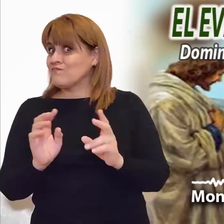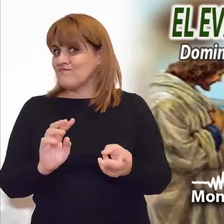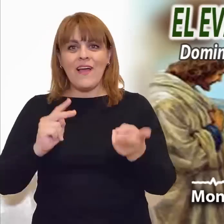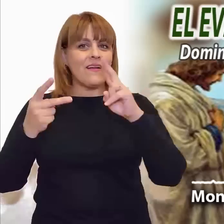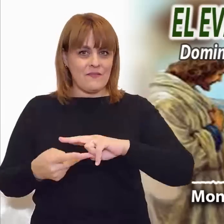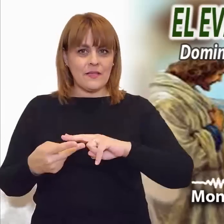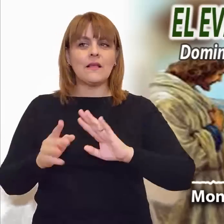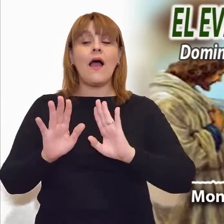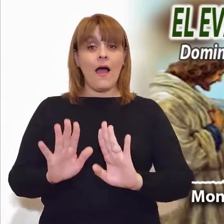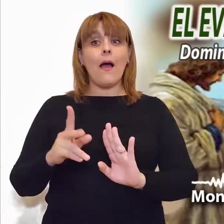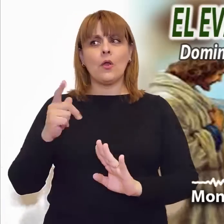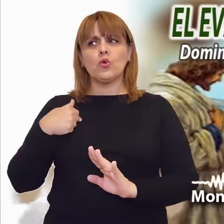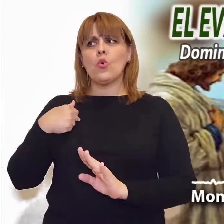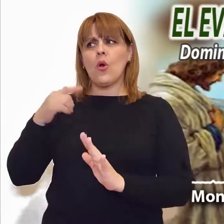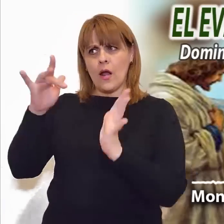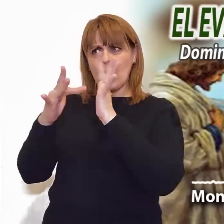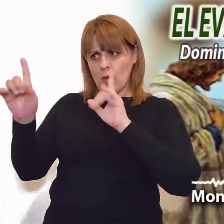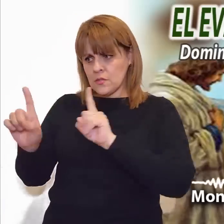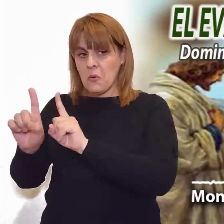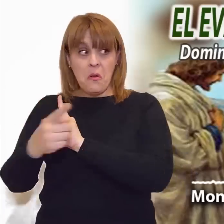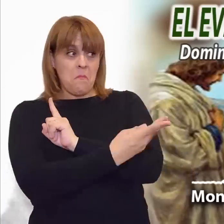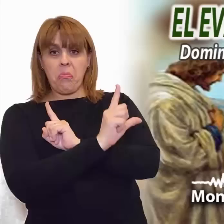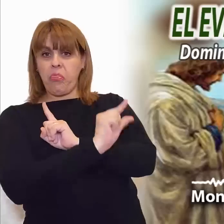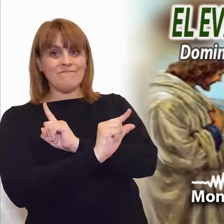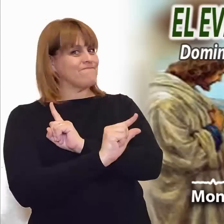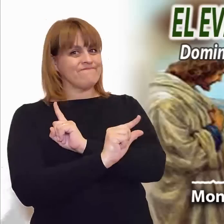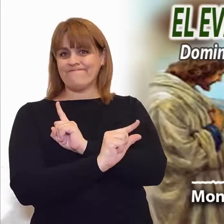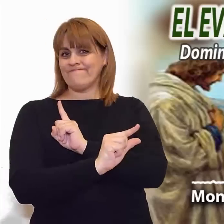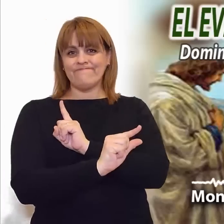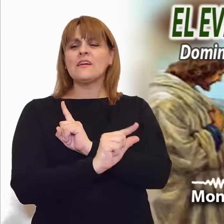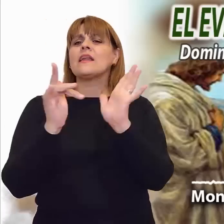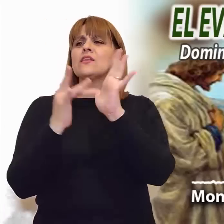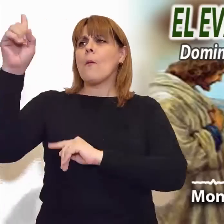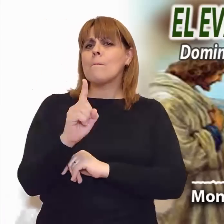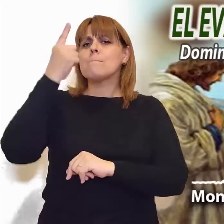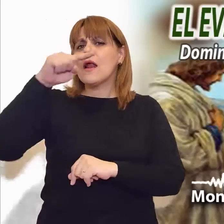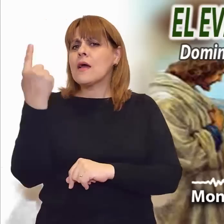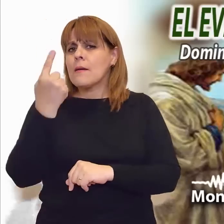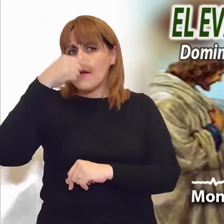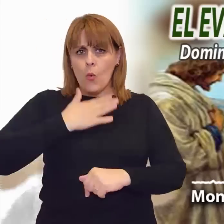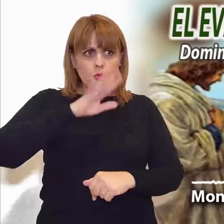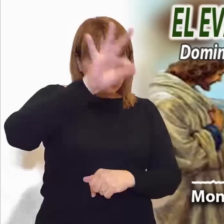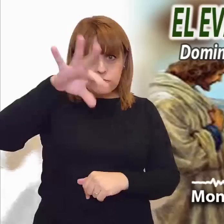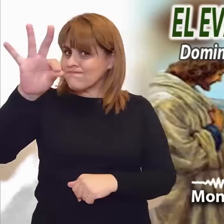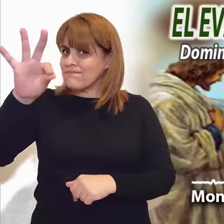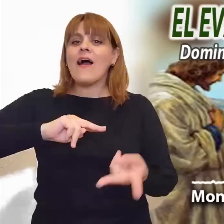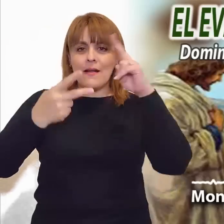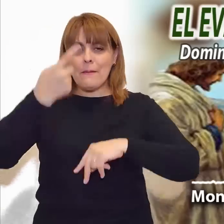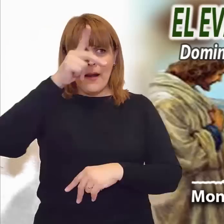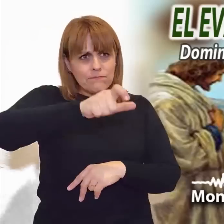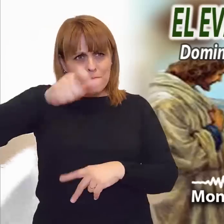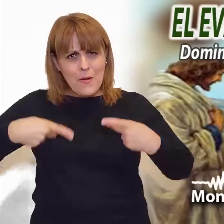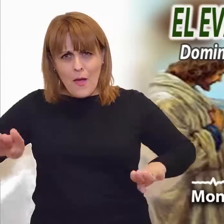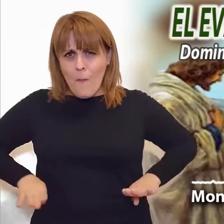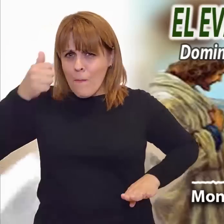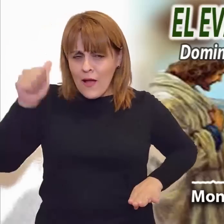¿Cómo abrimos nuestra mesa y nuestro corazón a los que son diferentes? ¿Es nuestra actitud